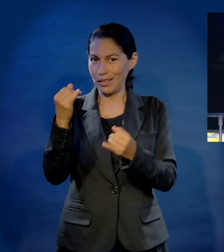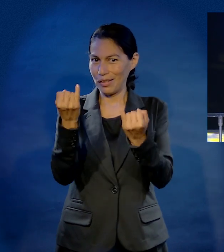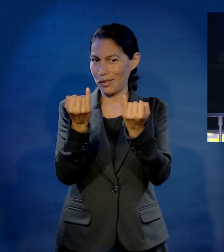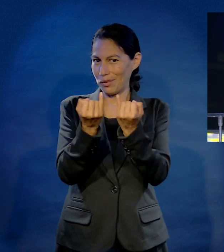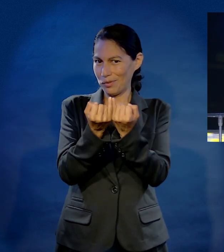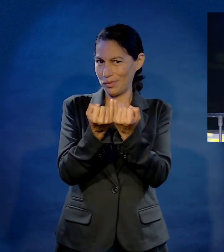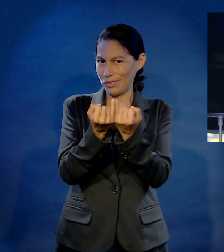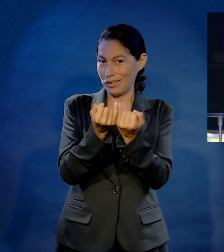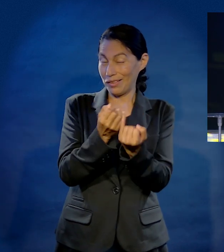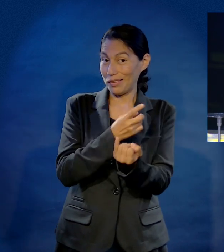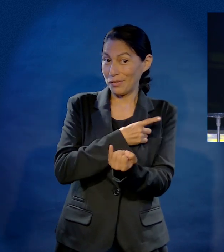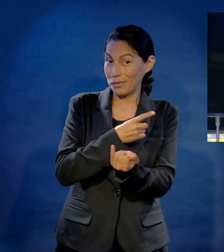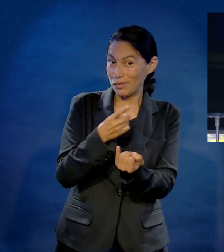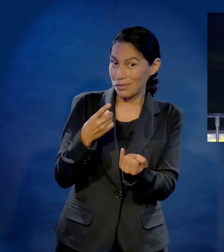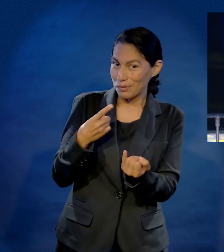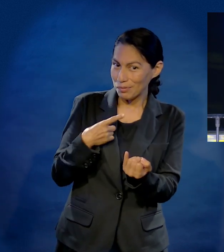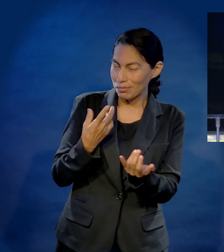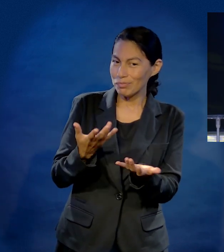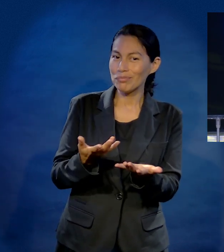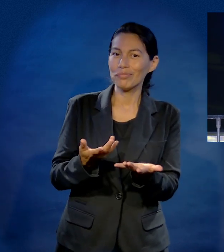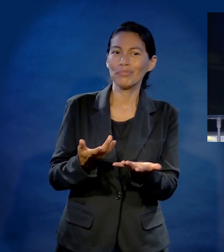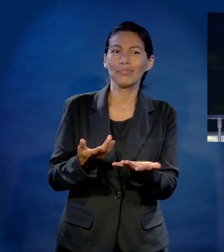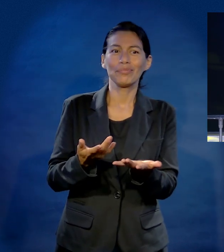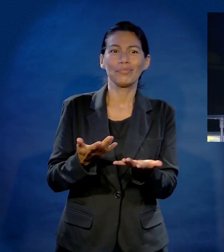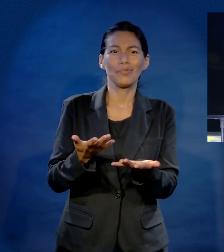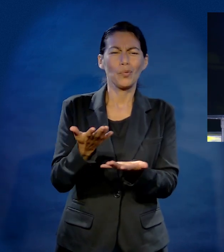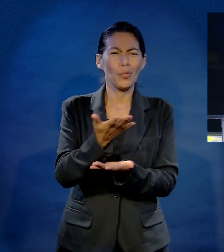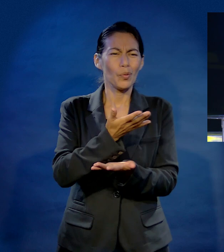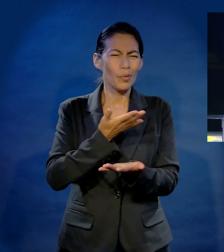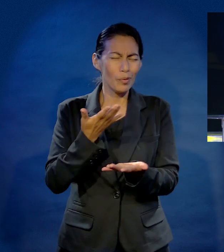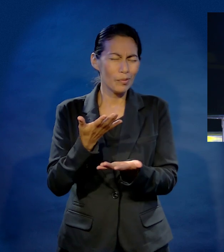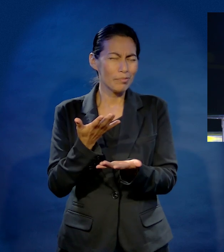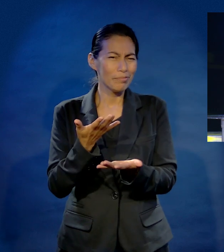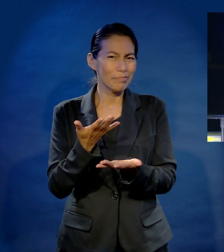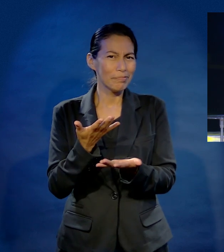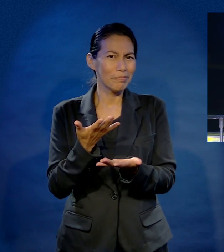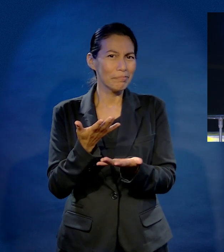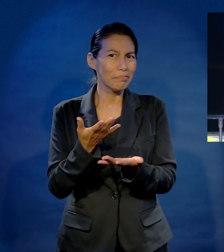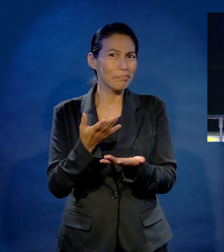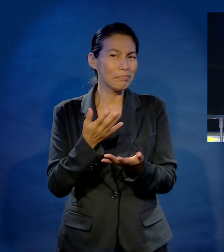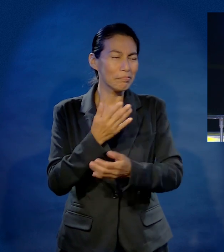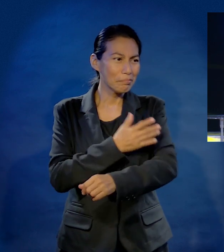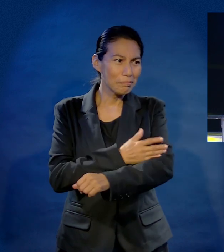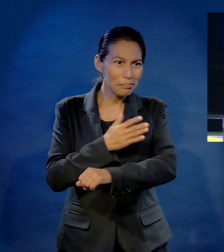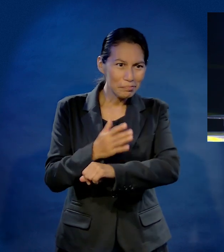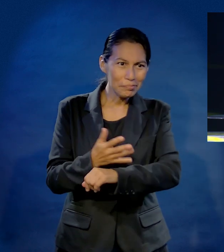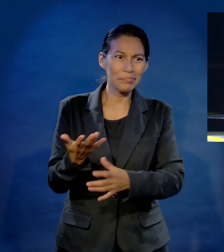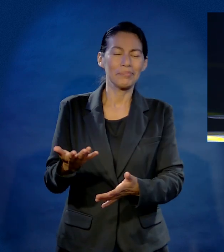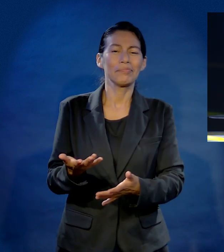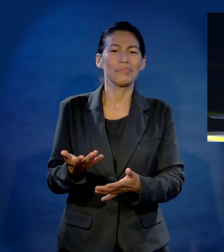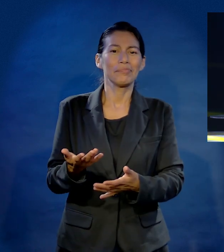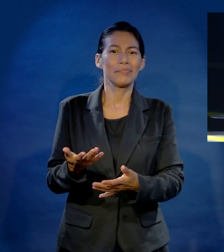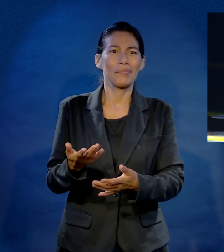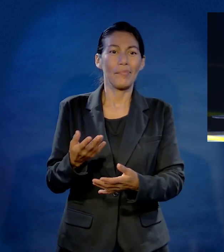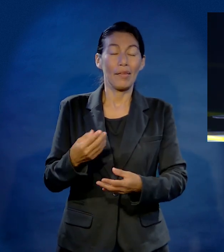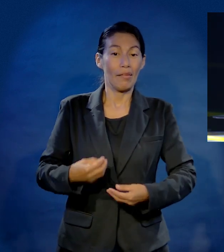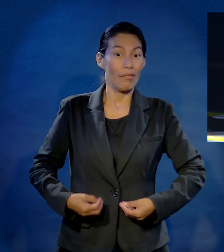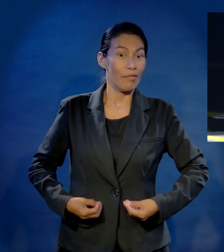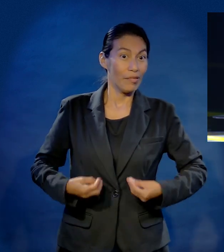y profesionales, también estamos, o debiéramos, estar bien atentos a los asuntos de la